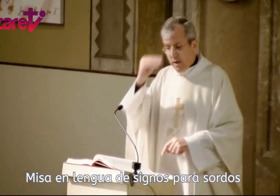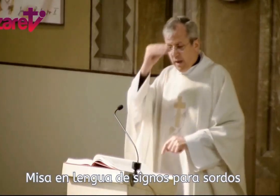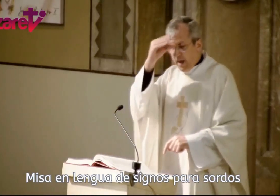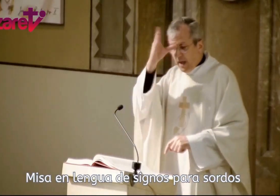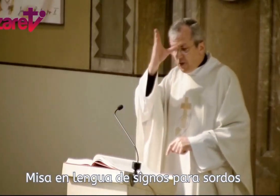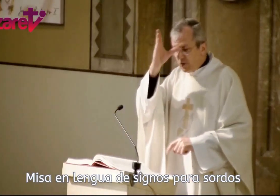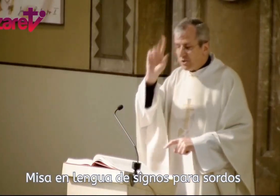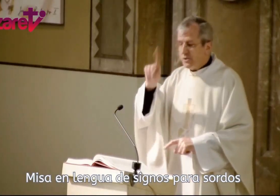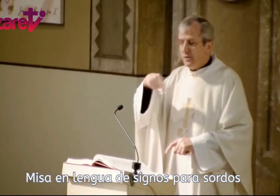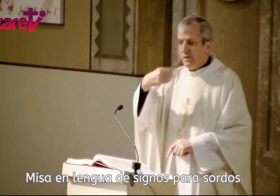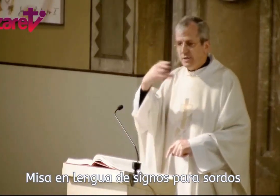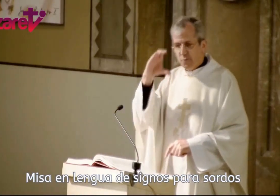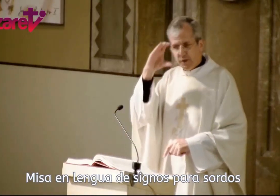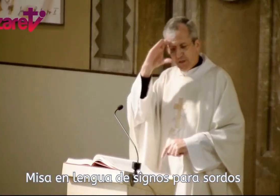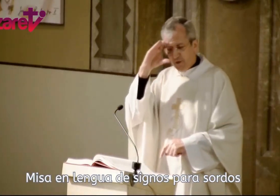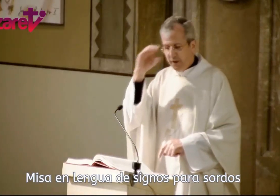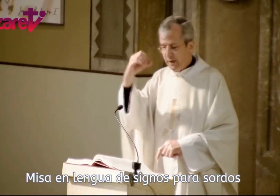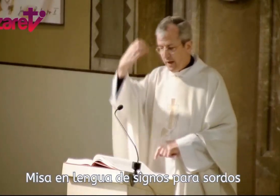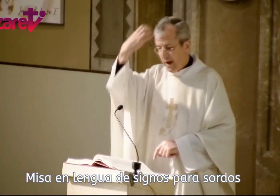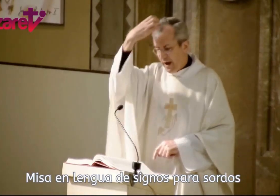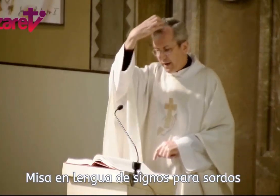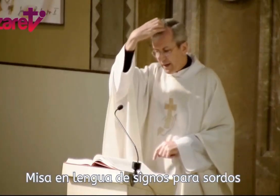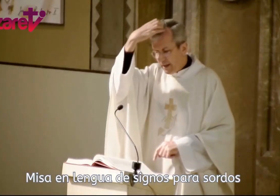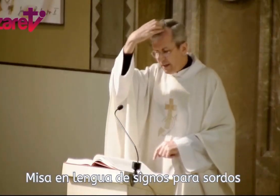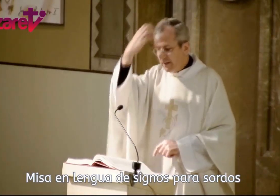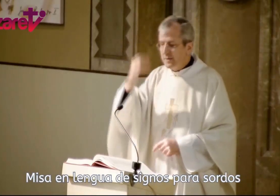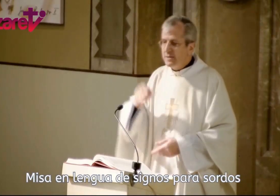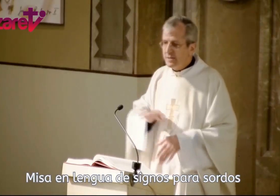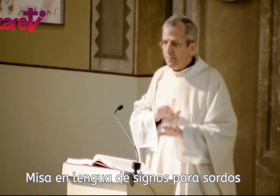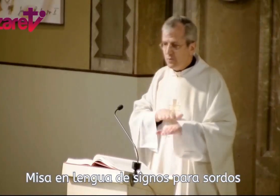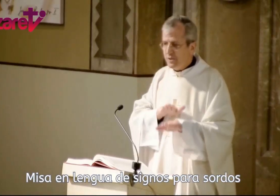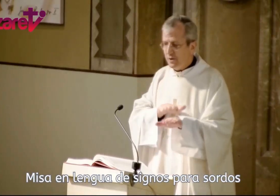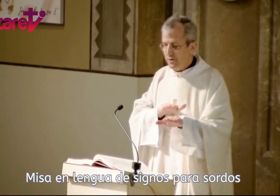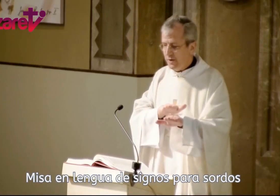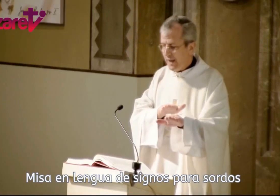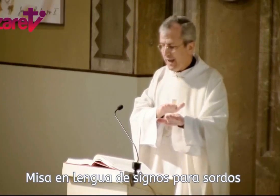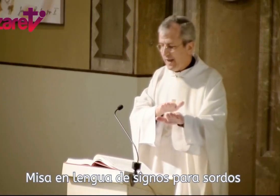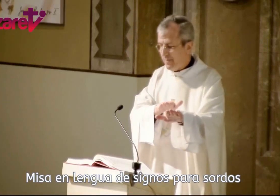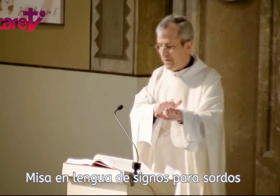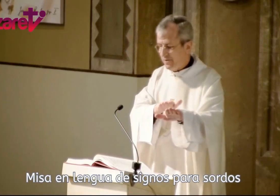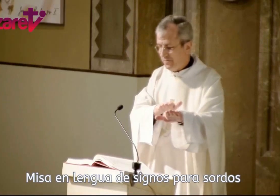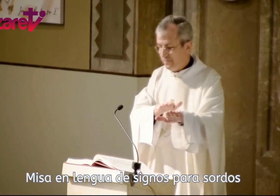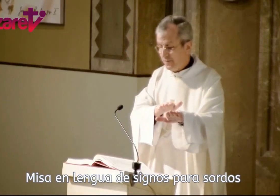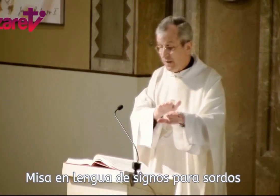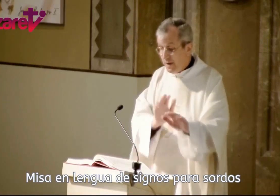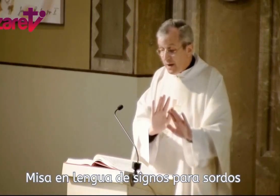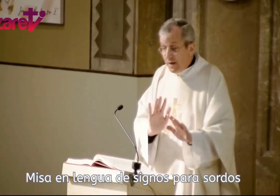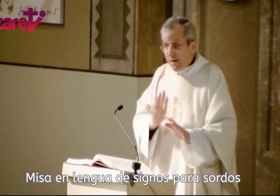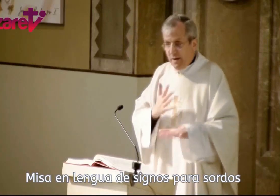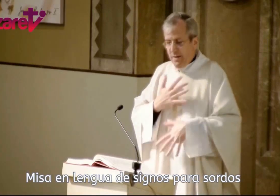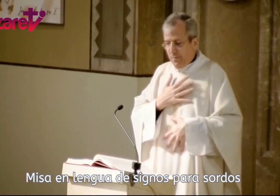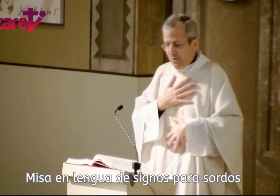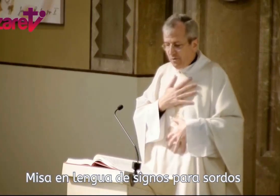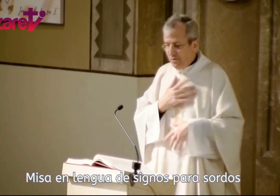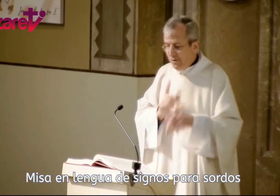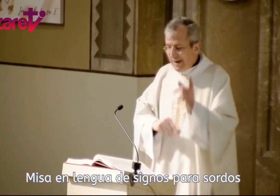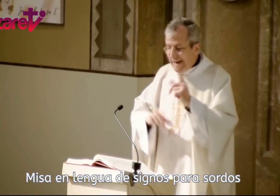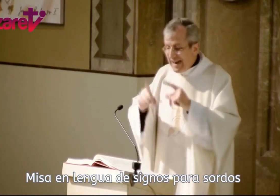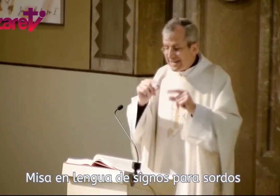Ellos, después de oír al rey, se pusieron en camino y de pronto la